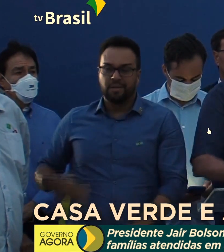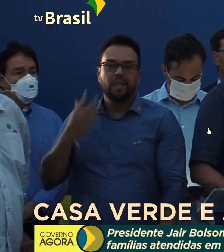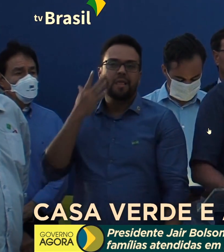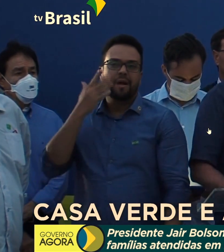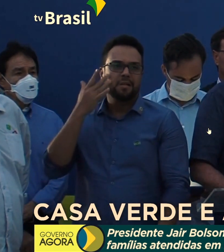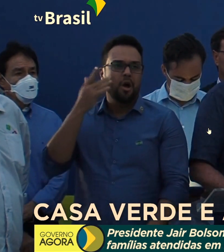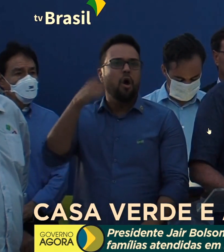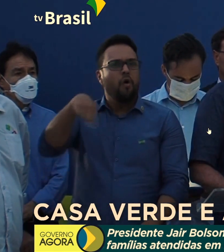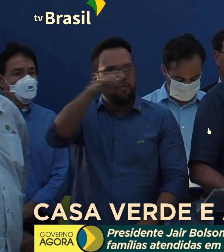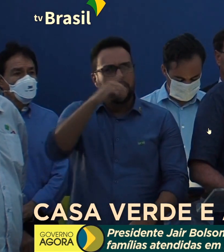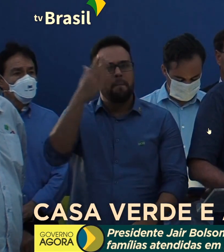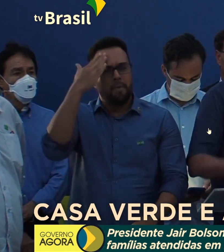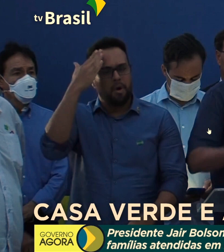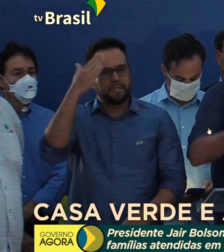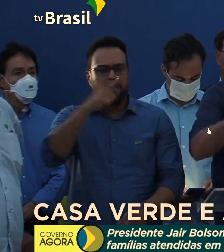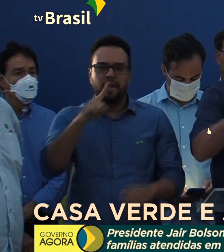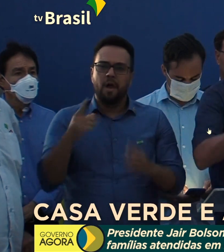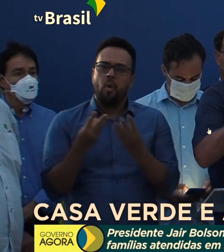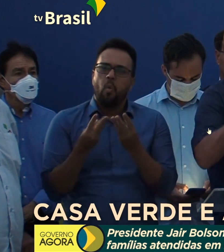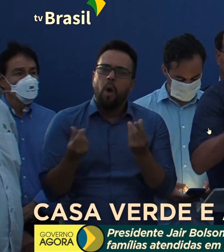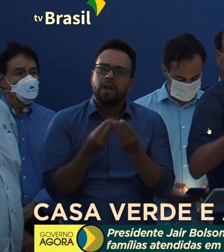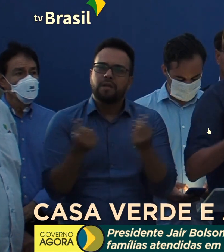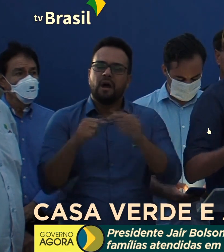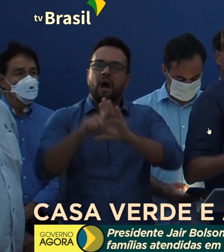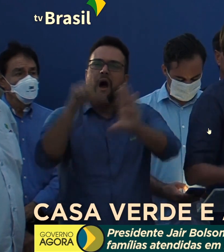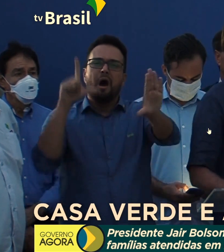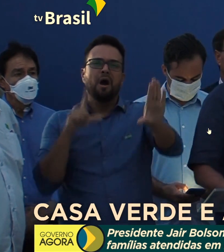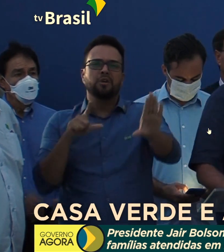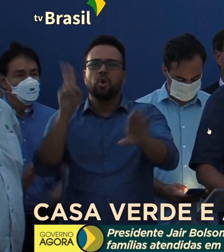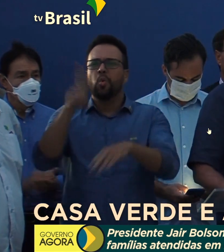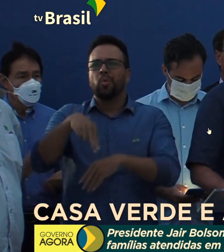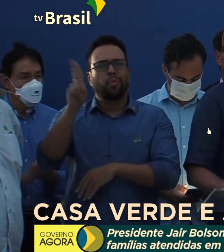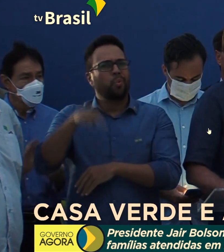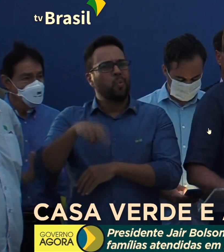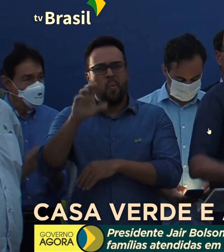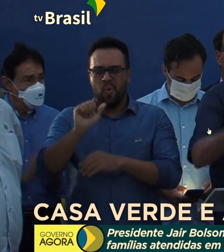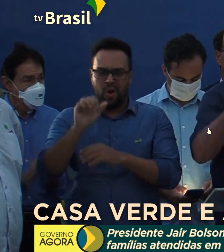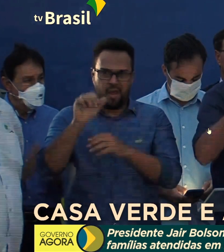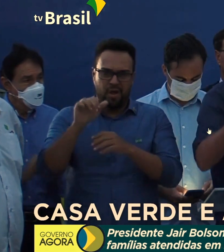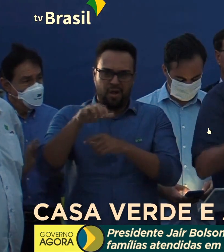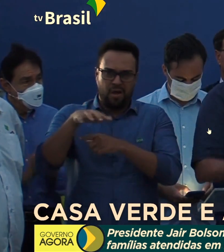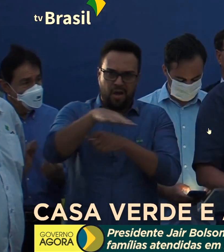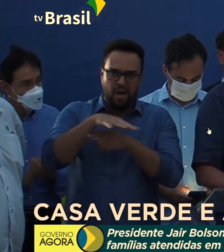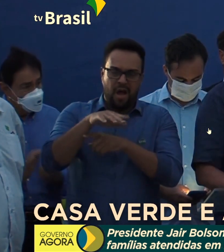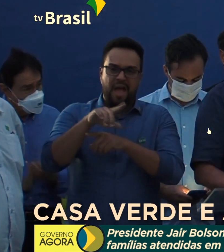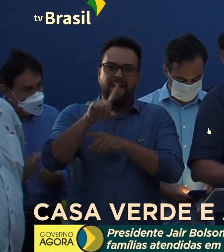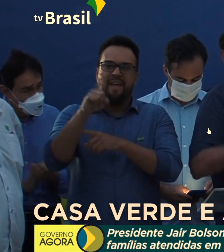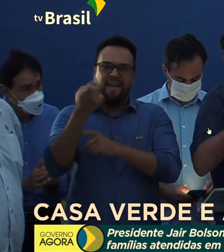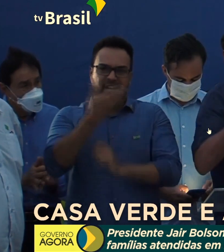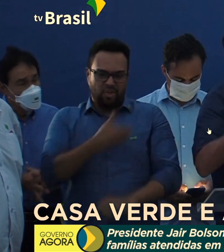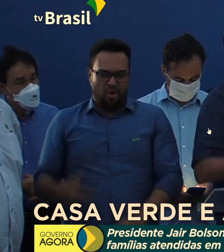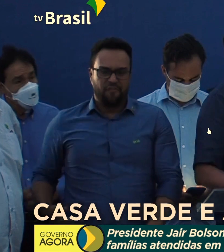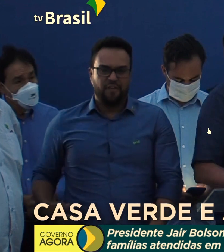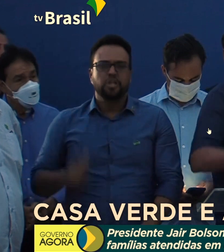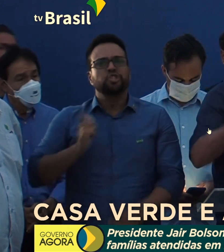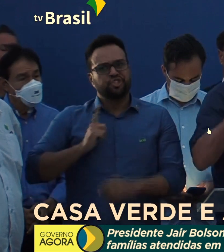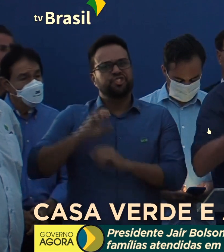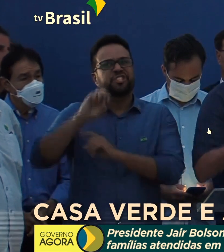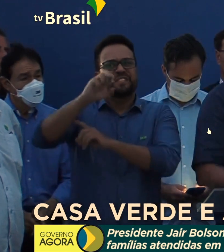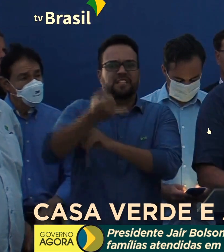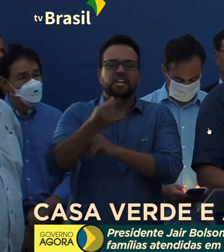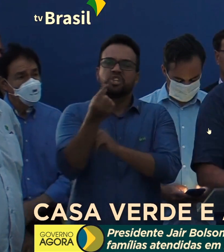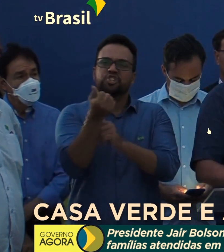pode, como vocês podem notar, um serviço de qualidade, coisa que nunca teve aqui no Ceará. Aqui de governos anteriores, tínhamos sim